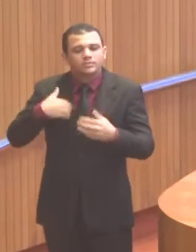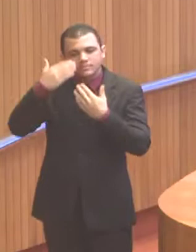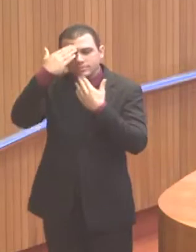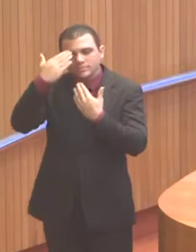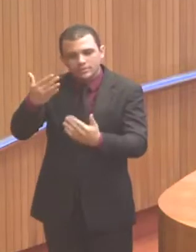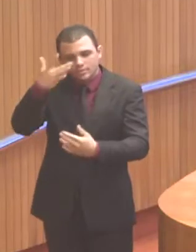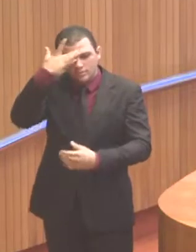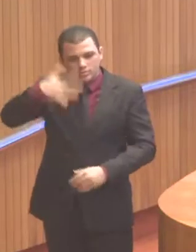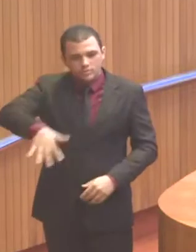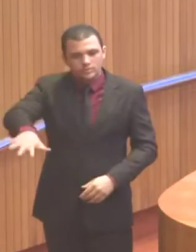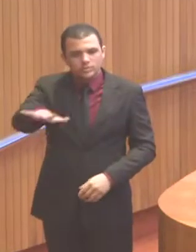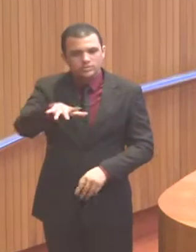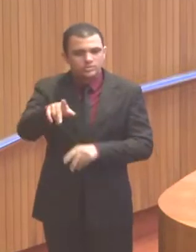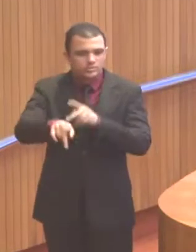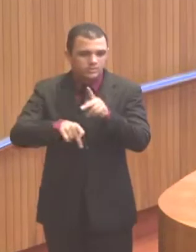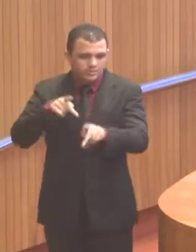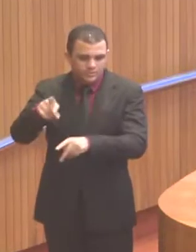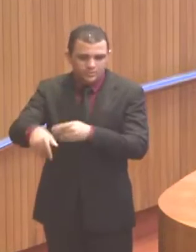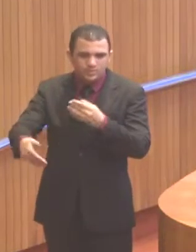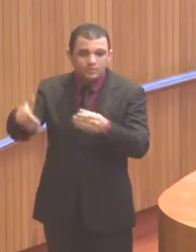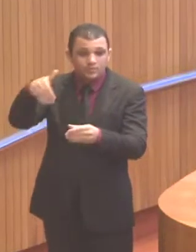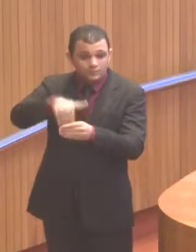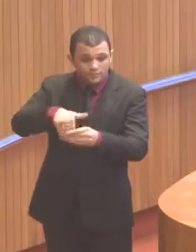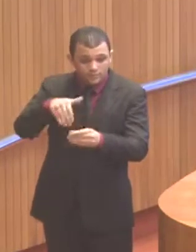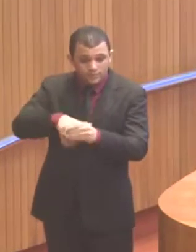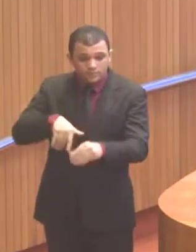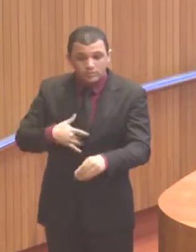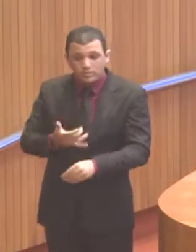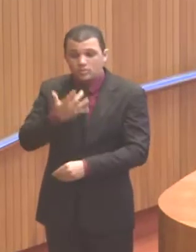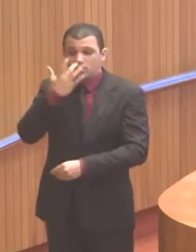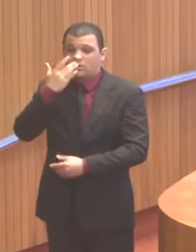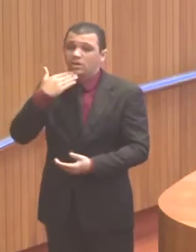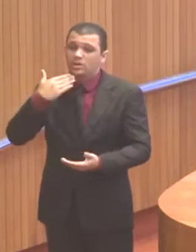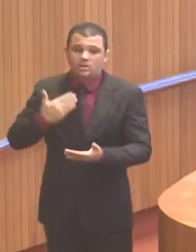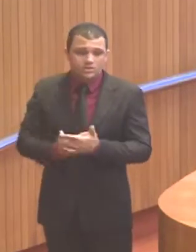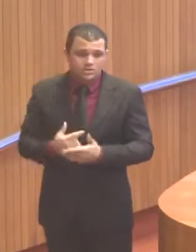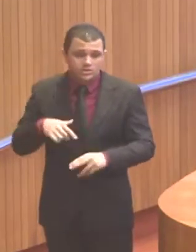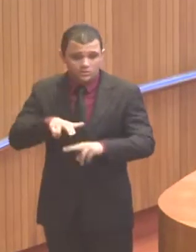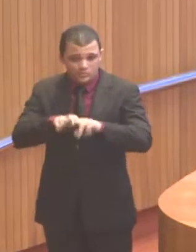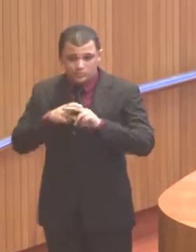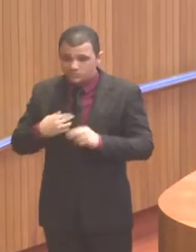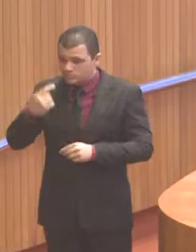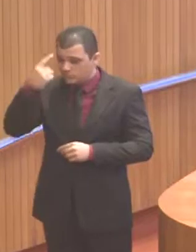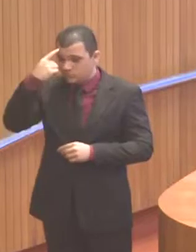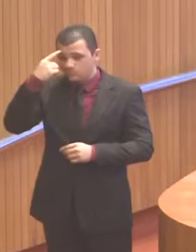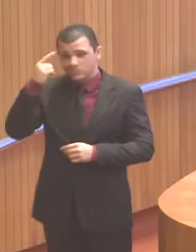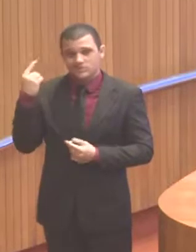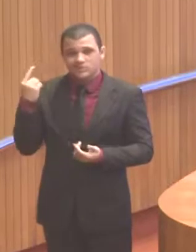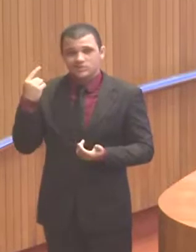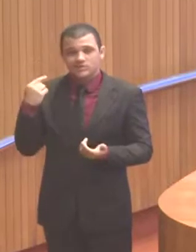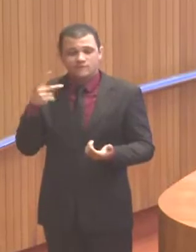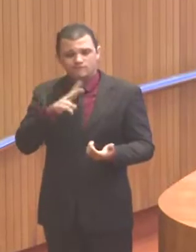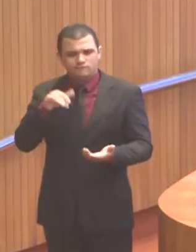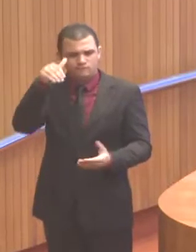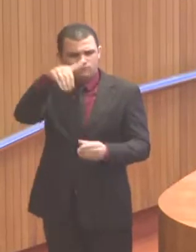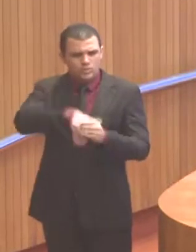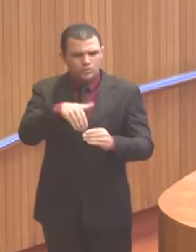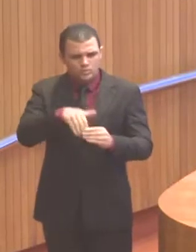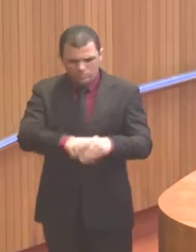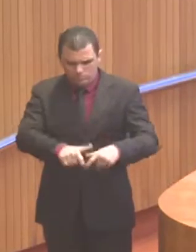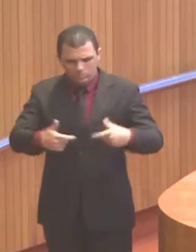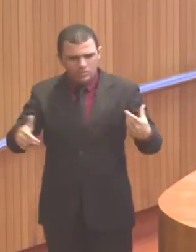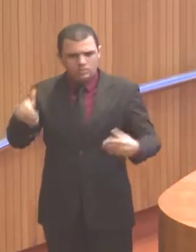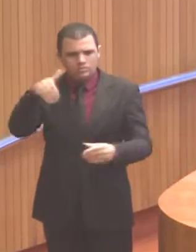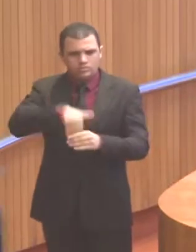votação honestamente surpreendente para mim, porque eu não esperava ter uma votação tão especial como nós